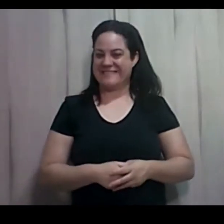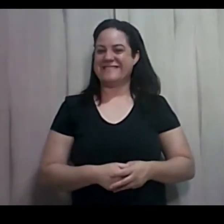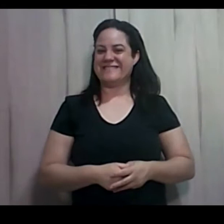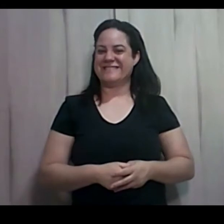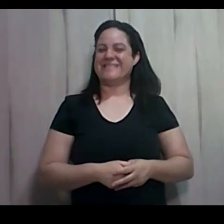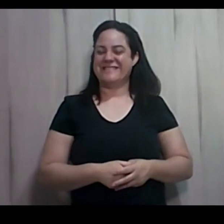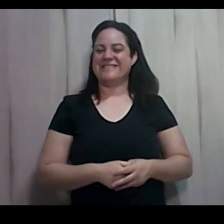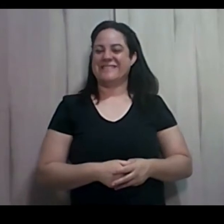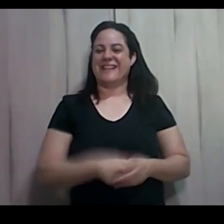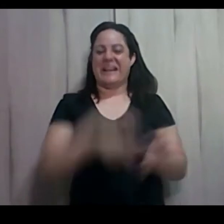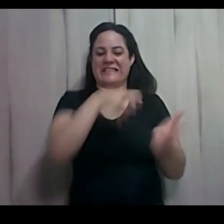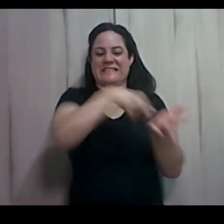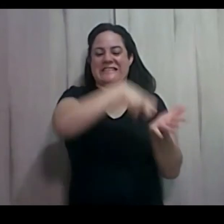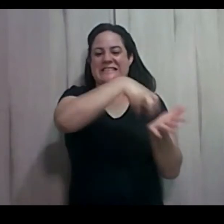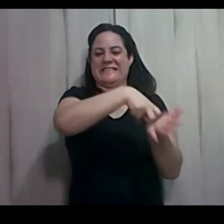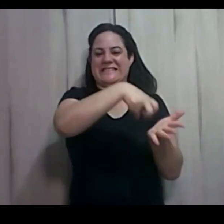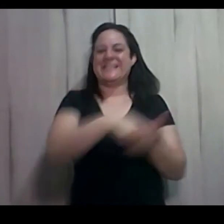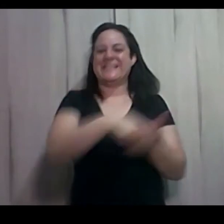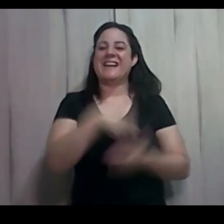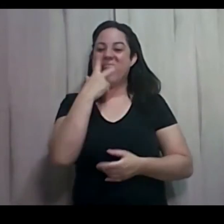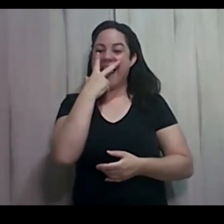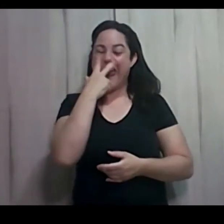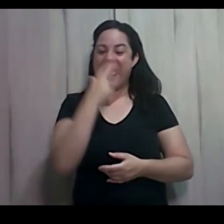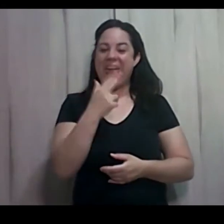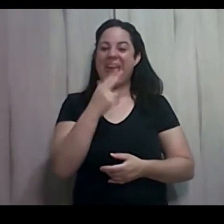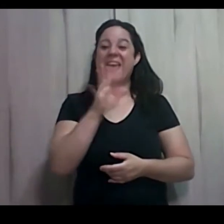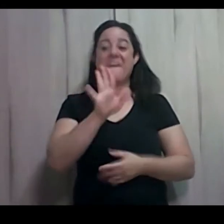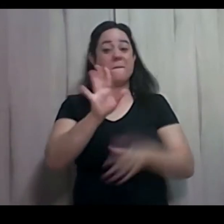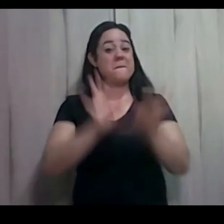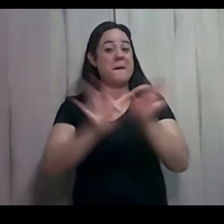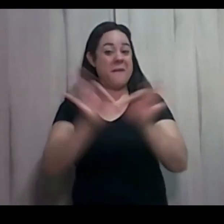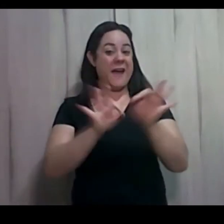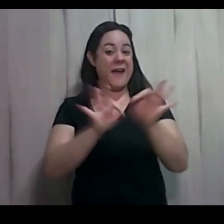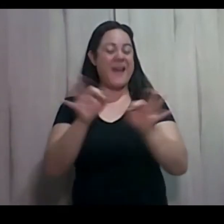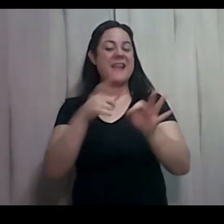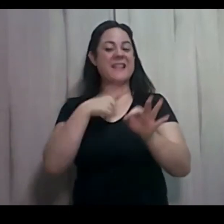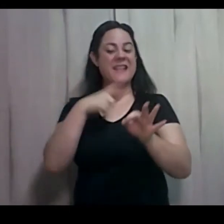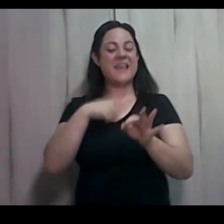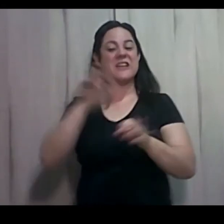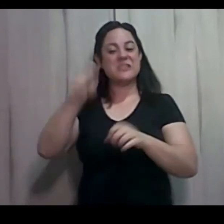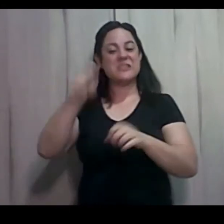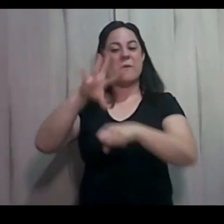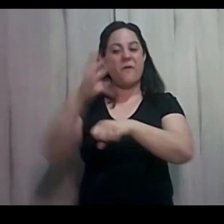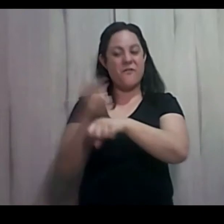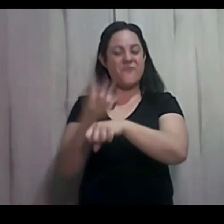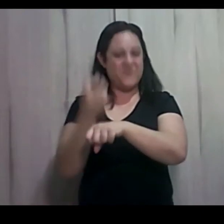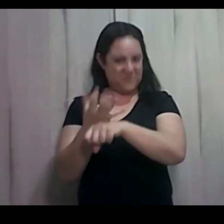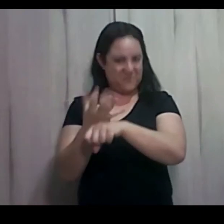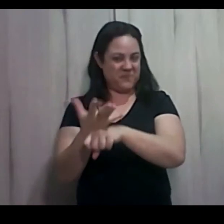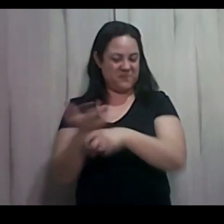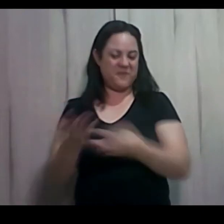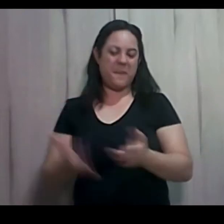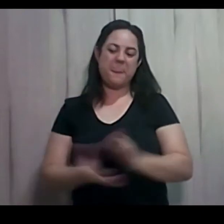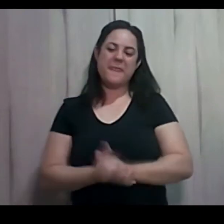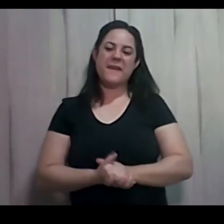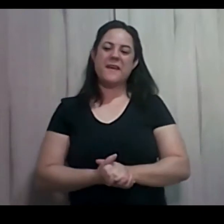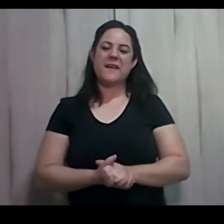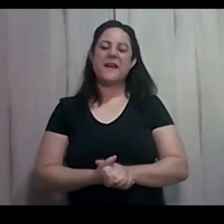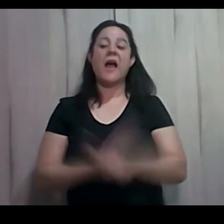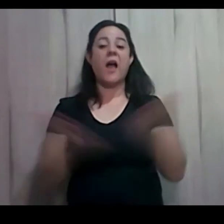Então vai se preparando. Vários vídeos sobre Filadélfia e Laodiceia. Nesse vídeo de hoje eu quero falar sobre